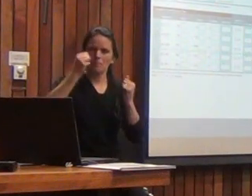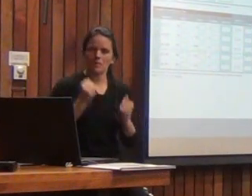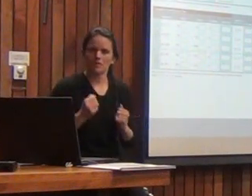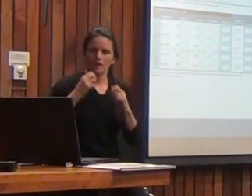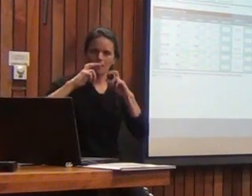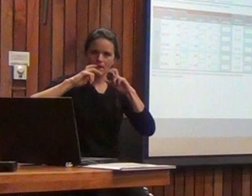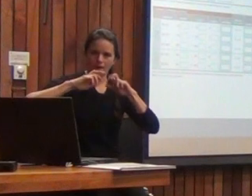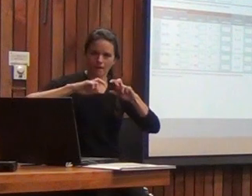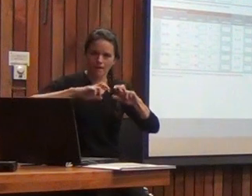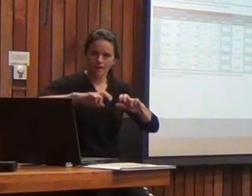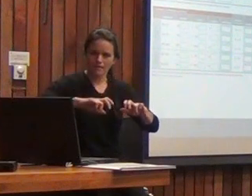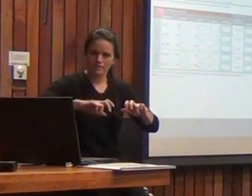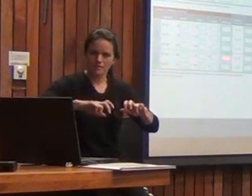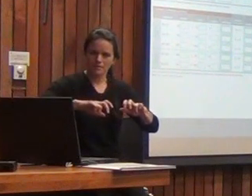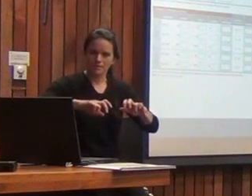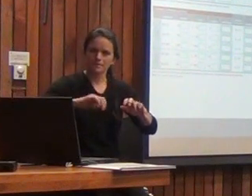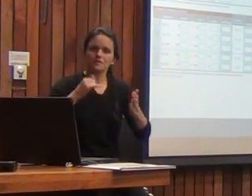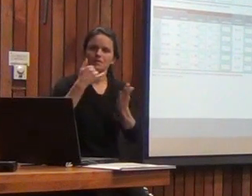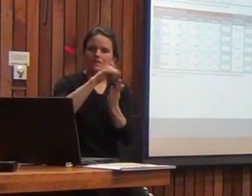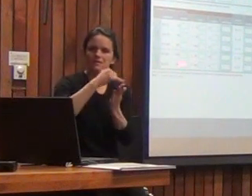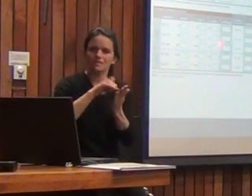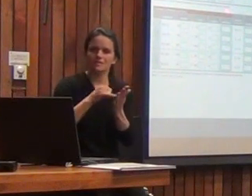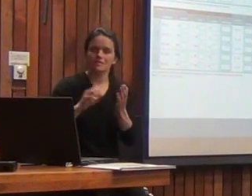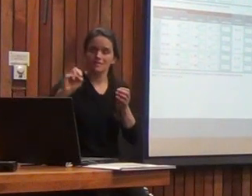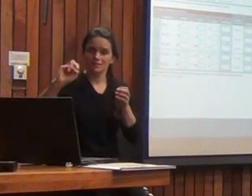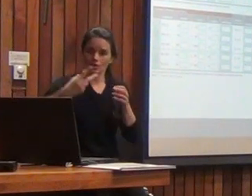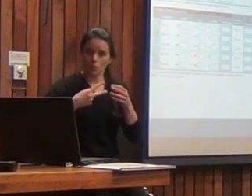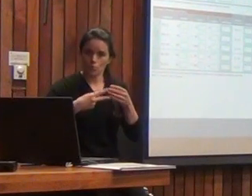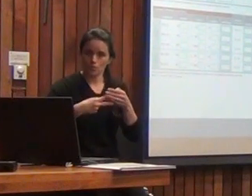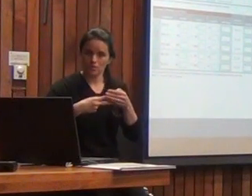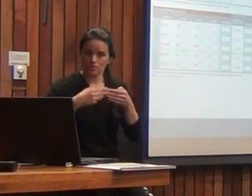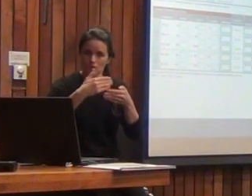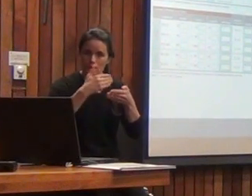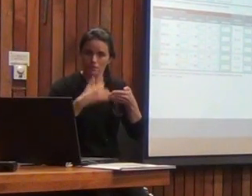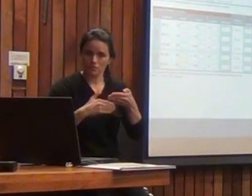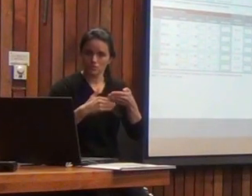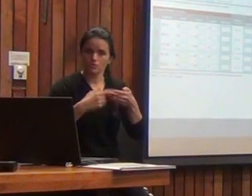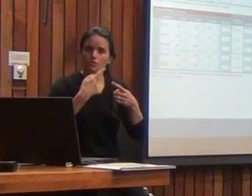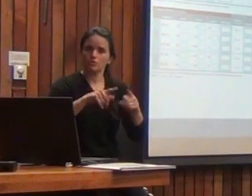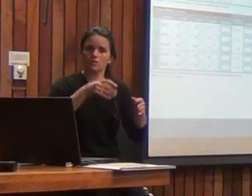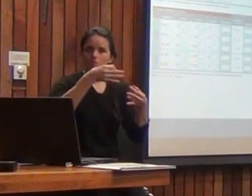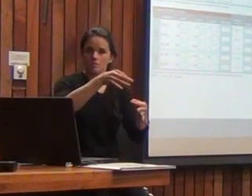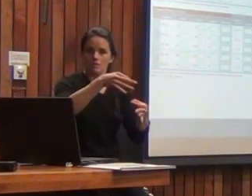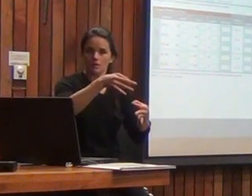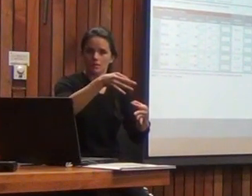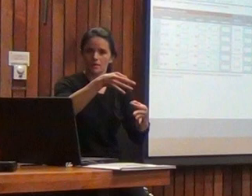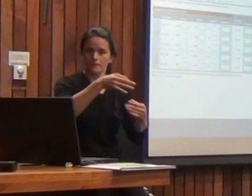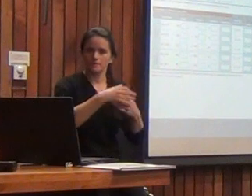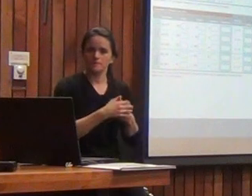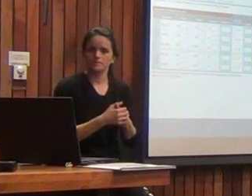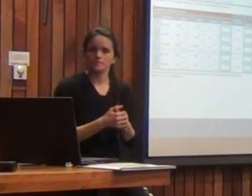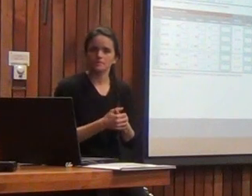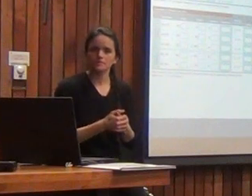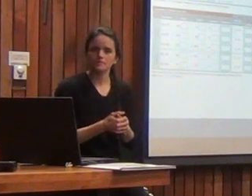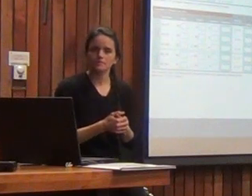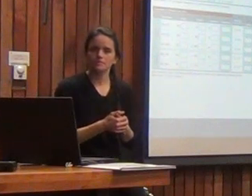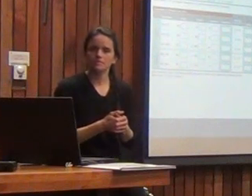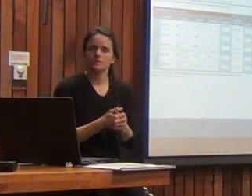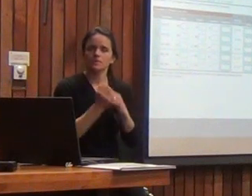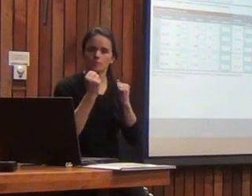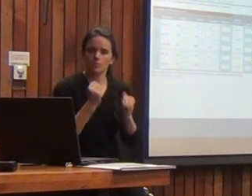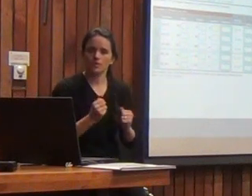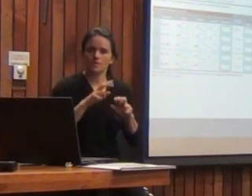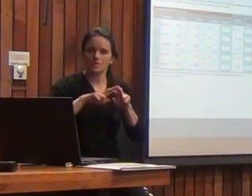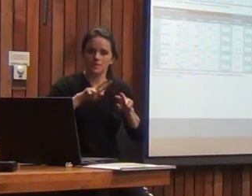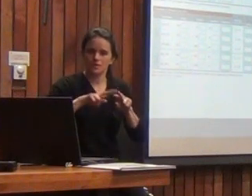el análisis de los índices secundarios otra página para realizar